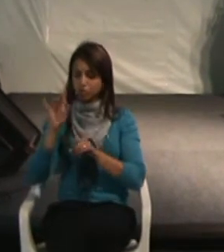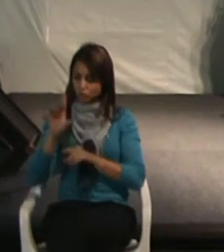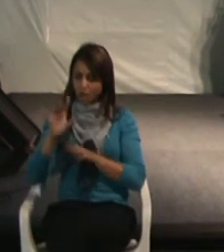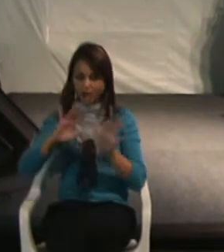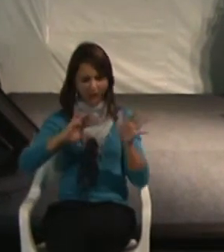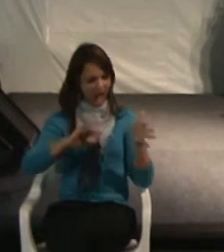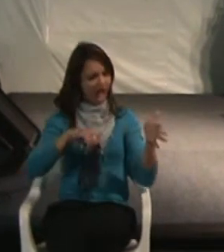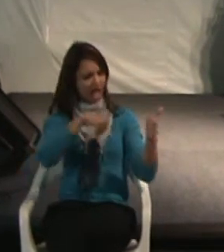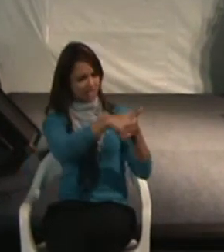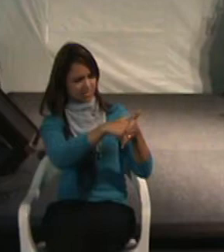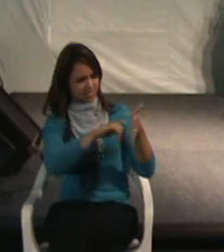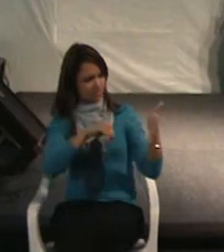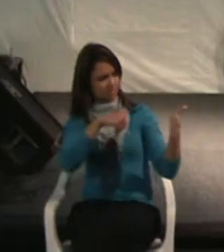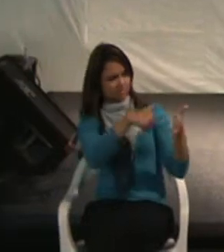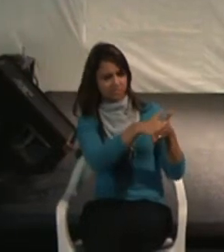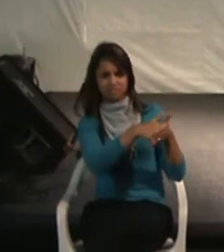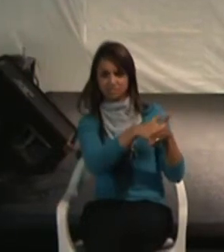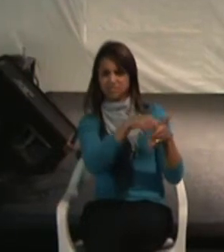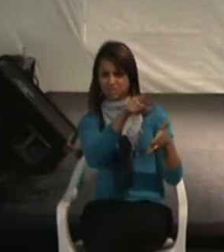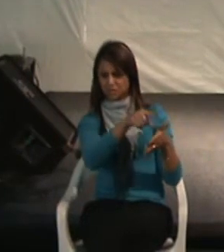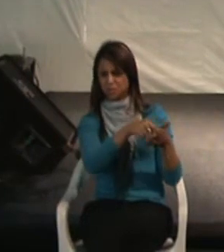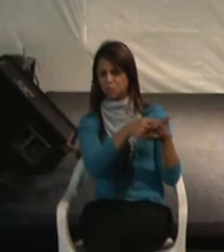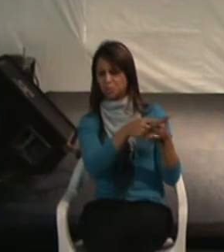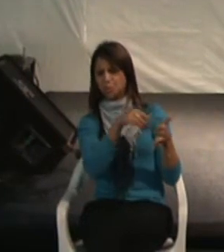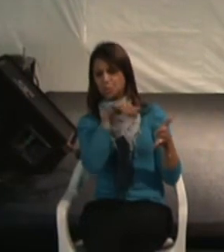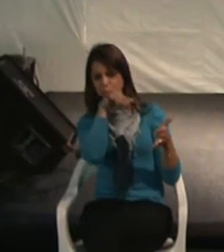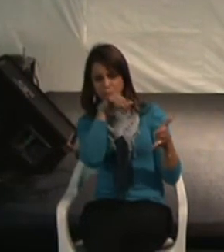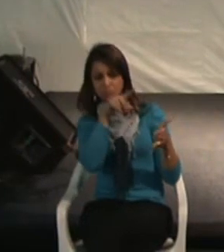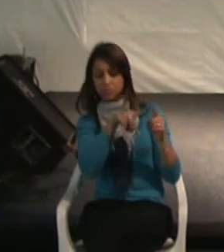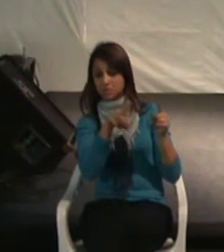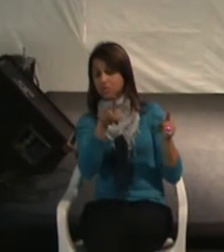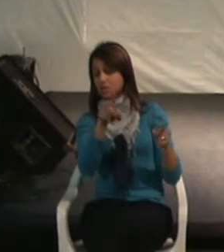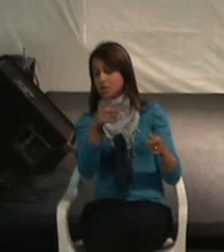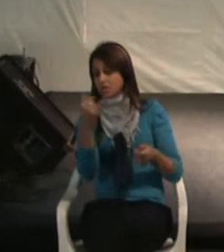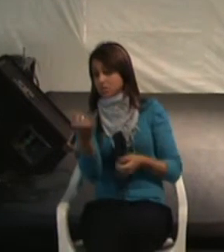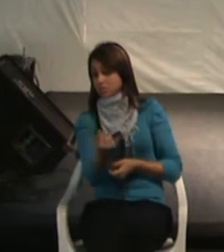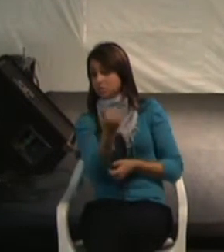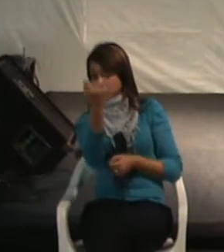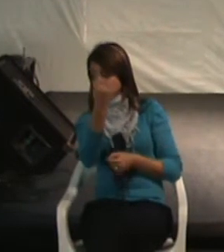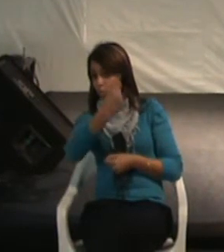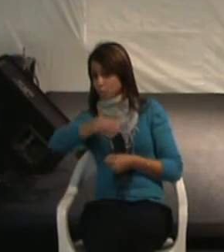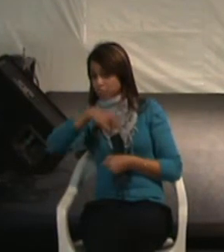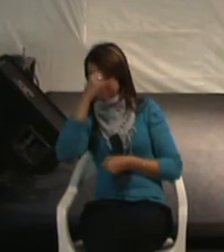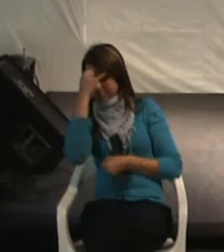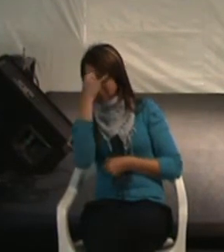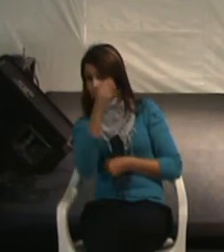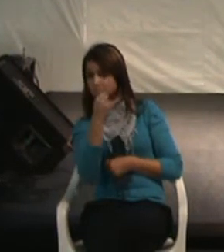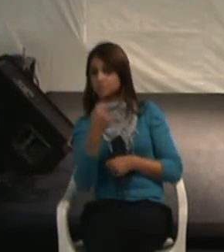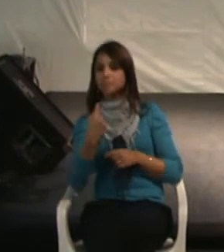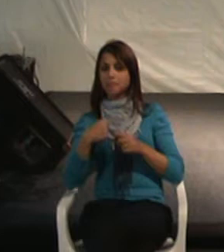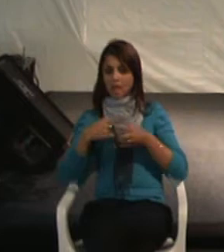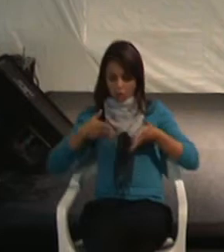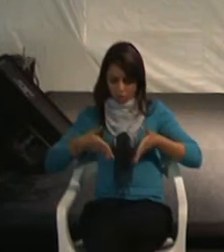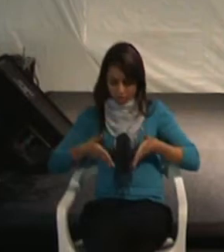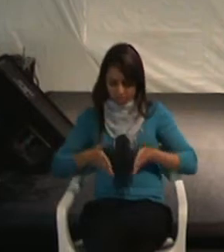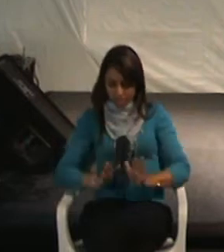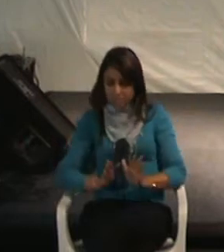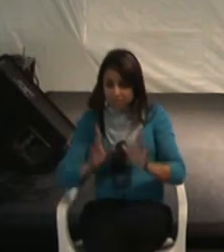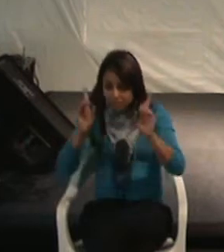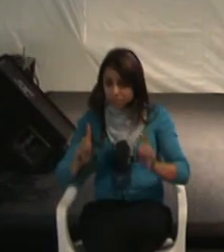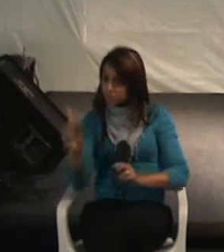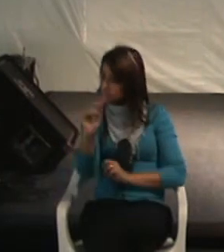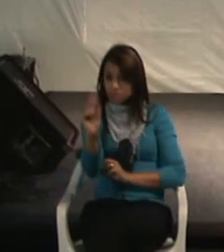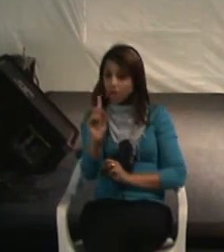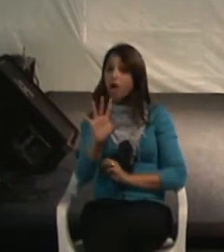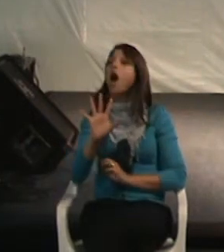exercem um fator fundamental nas nossas vidas. Eu não nasci uma pessoa com deficiência.